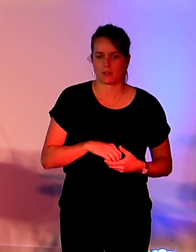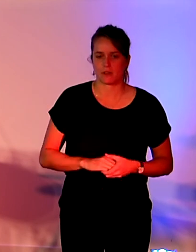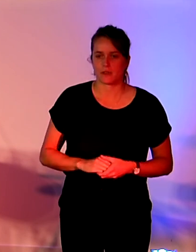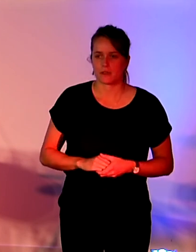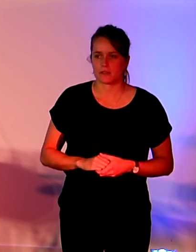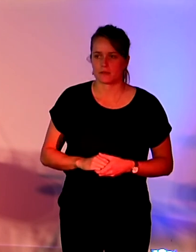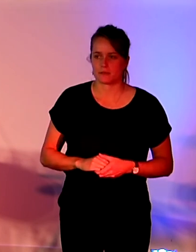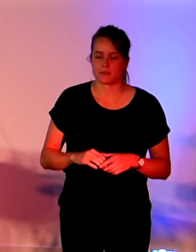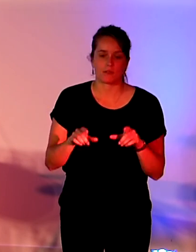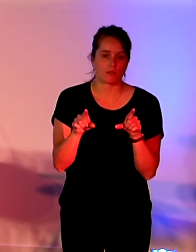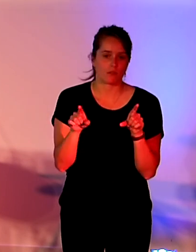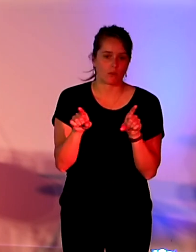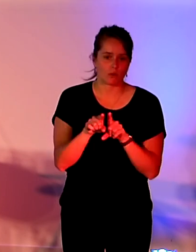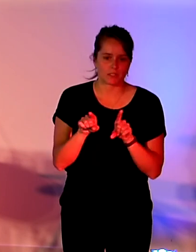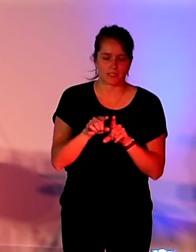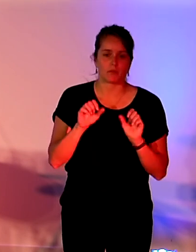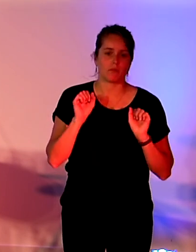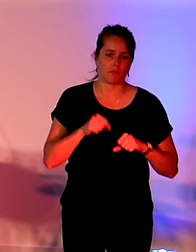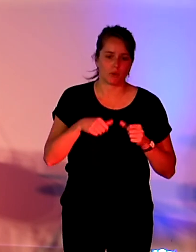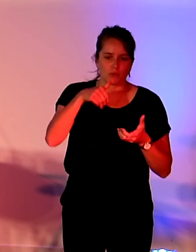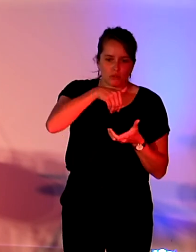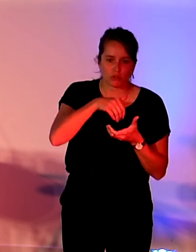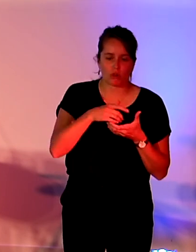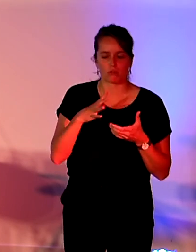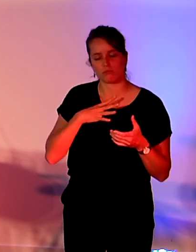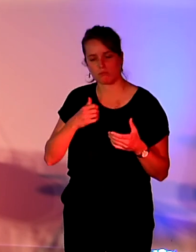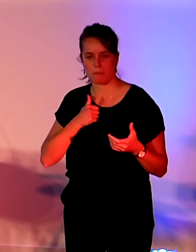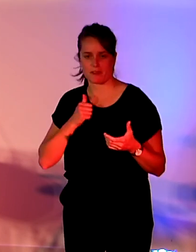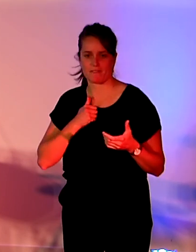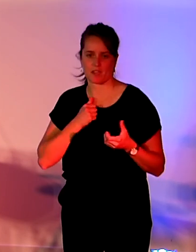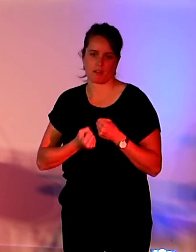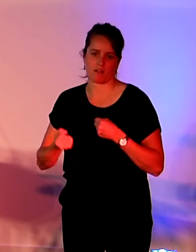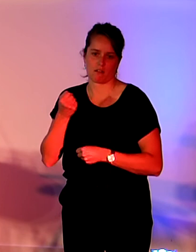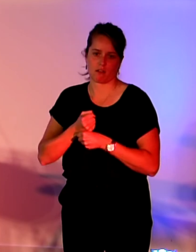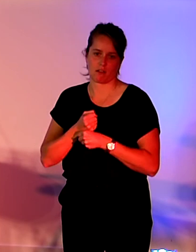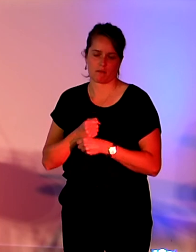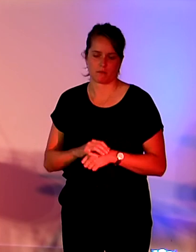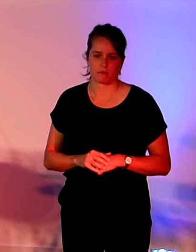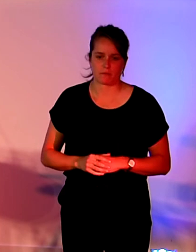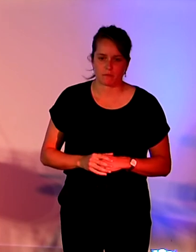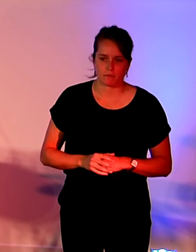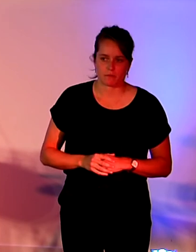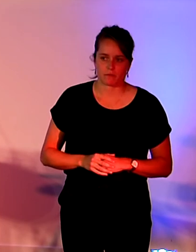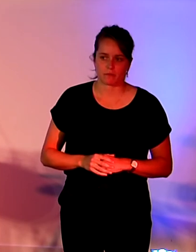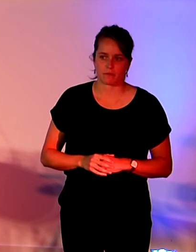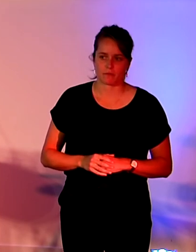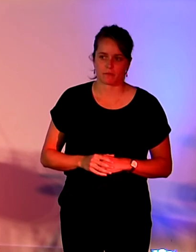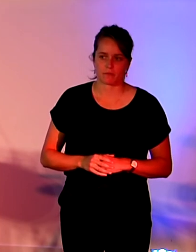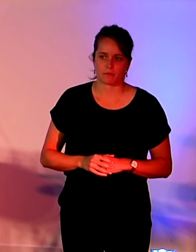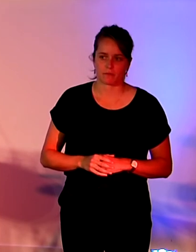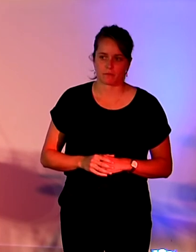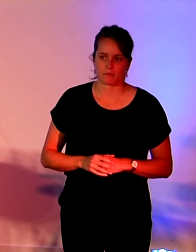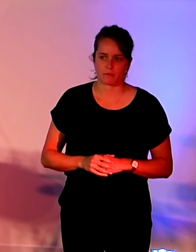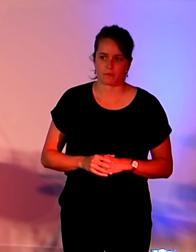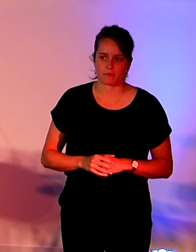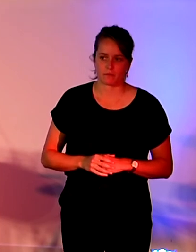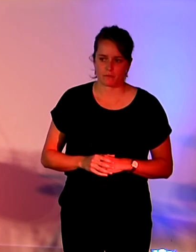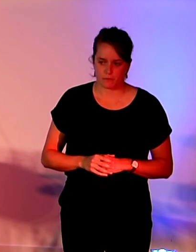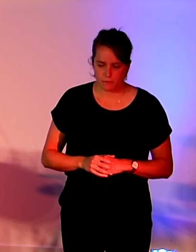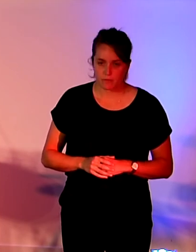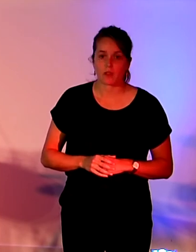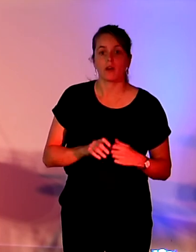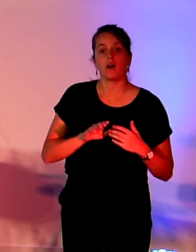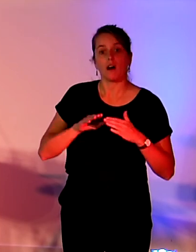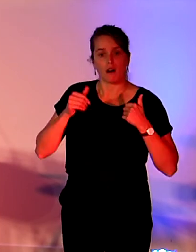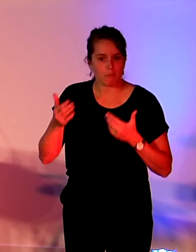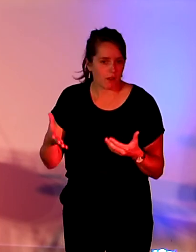aussi ouvrir des données privées sur ces données d'impact environnemental. Et dans un deuxième temps, le